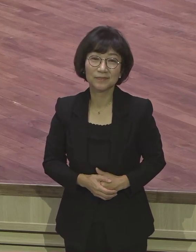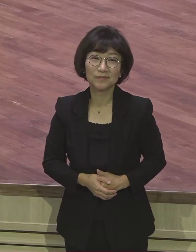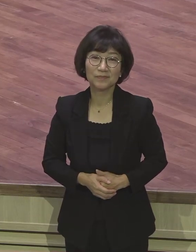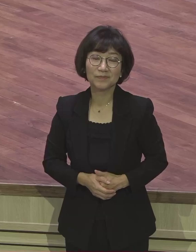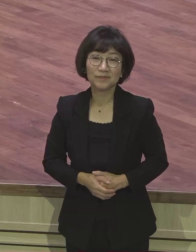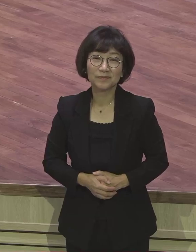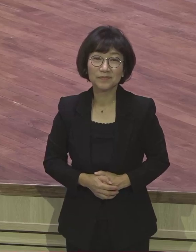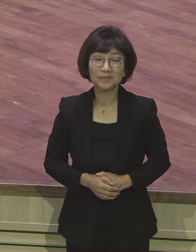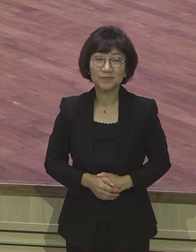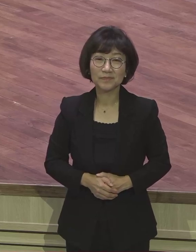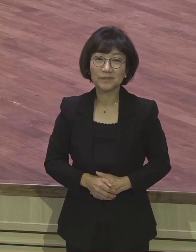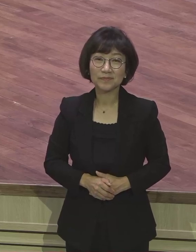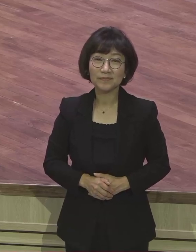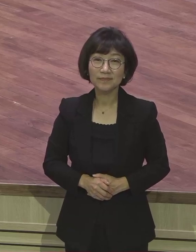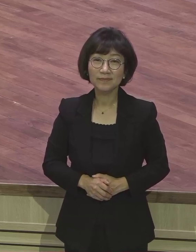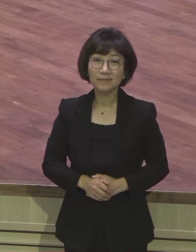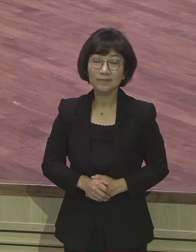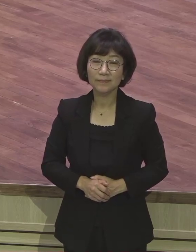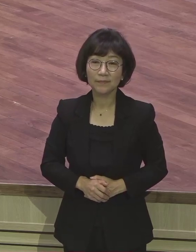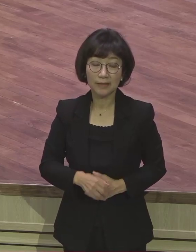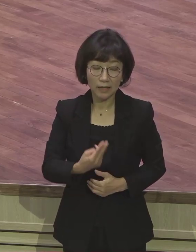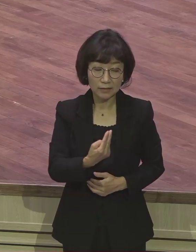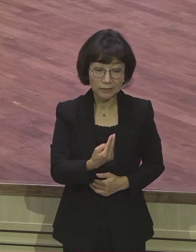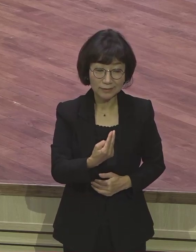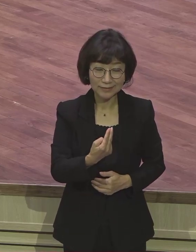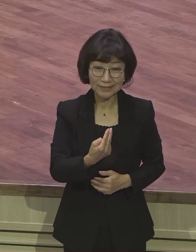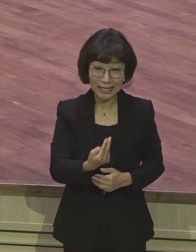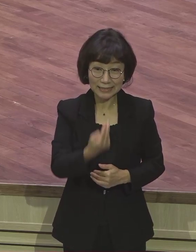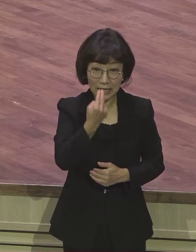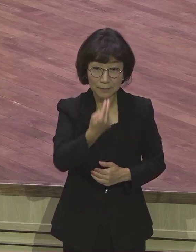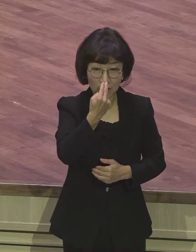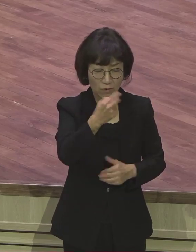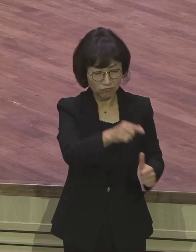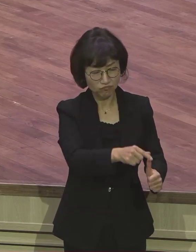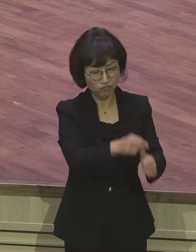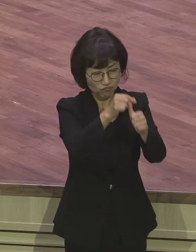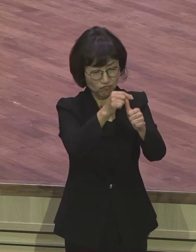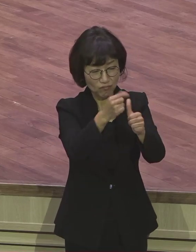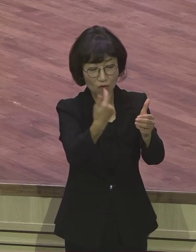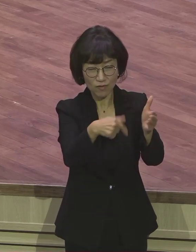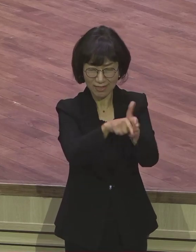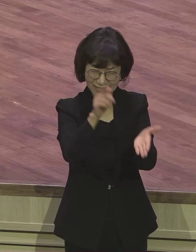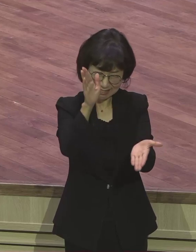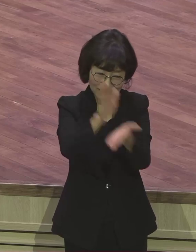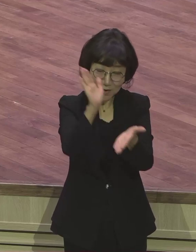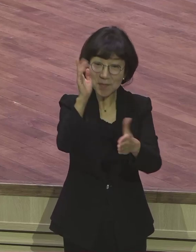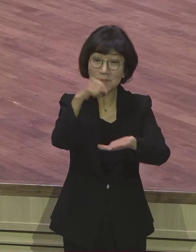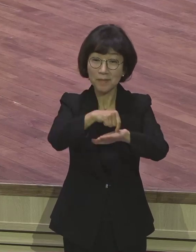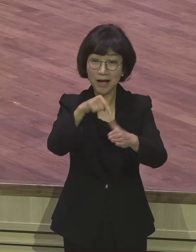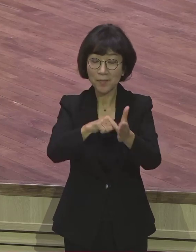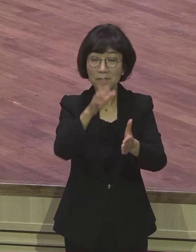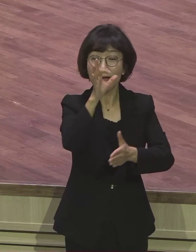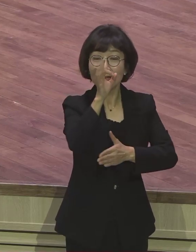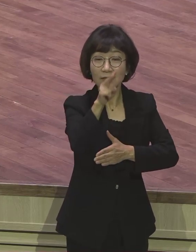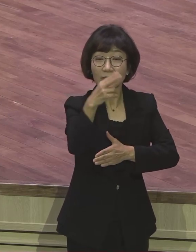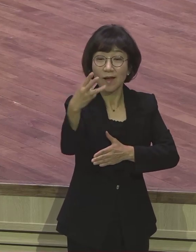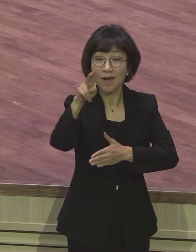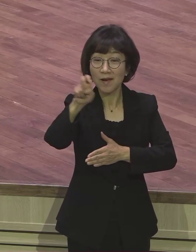생명 살리는 열망이 여러분 이제 우리 교회라는 이 주제를 가지고 하반기에